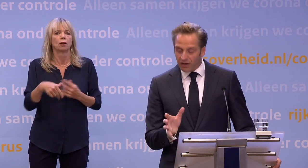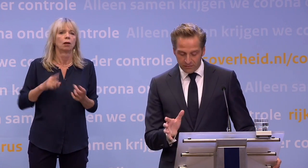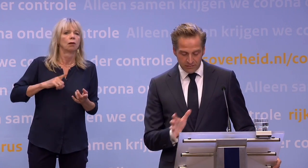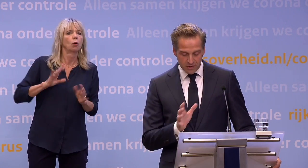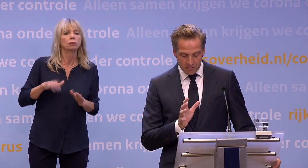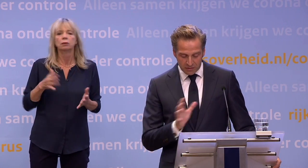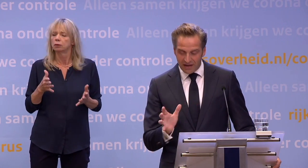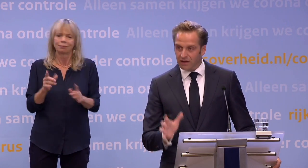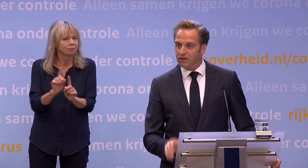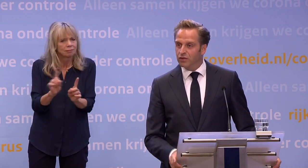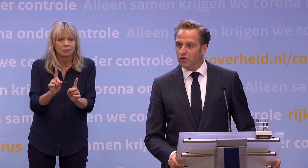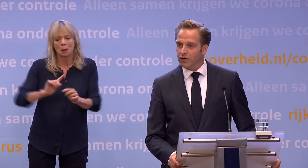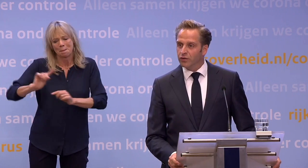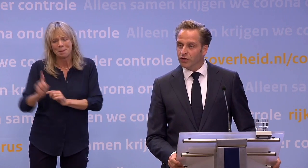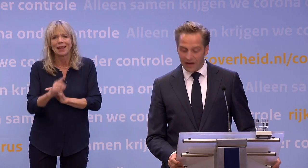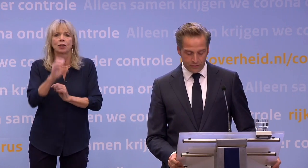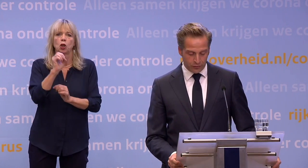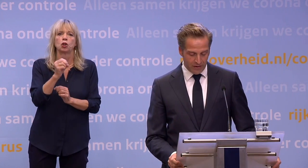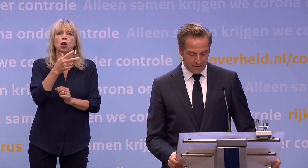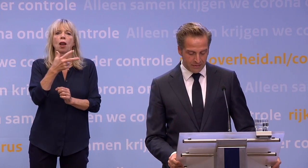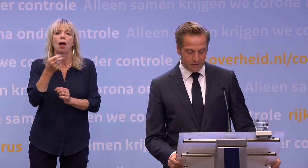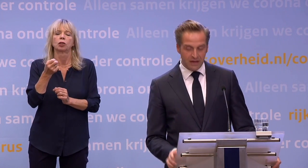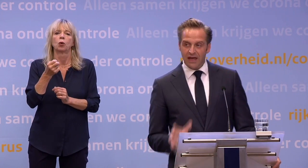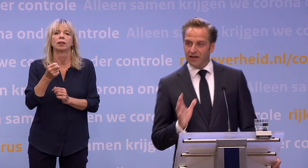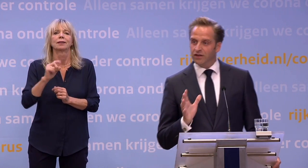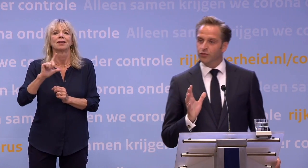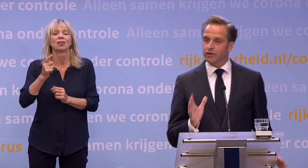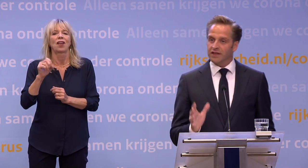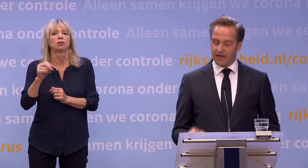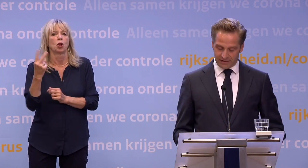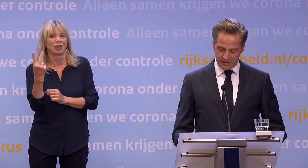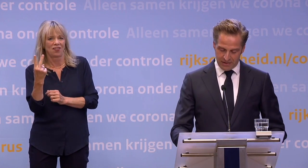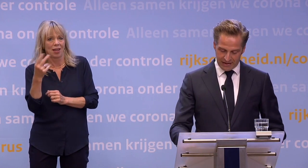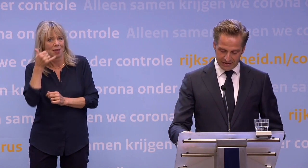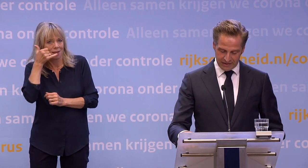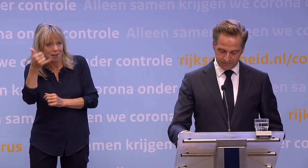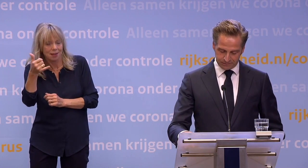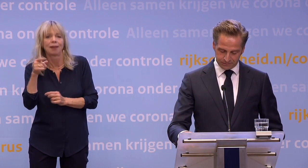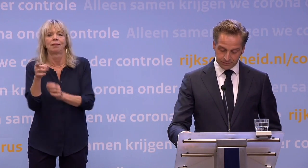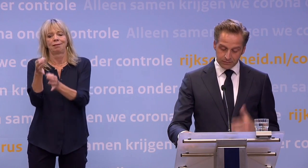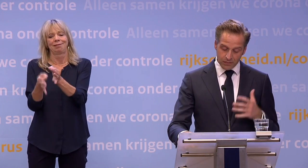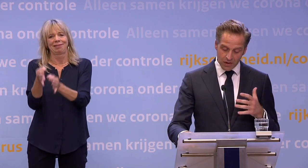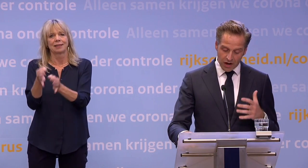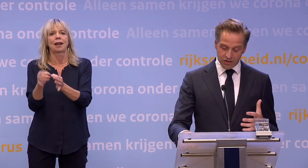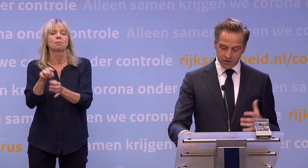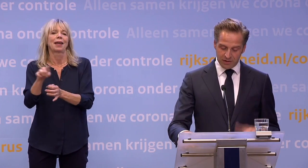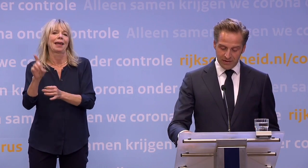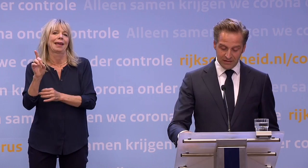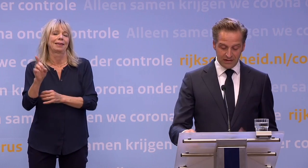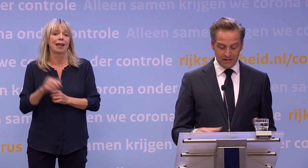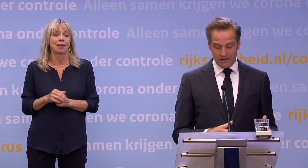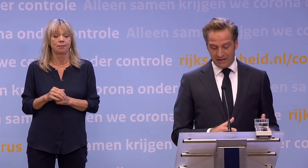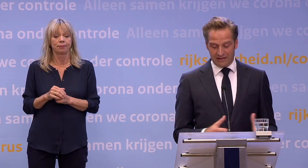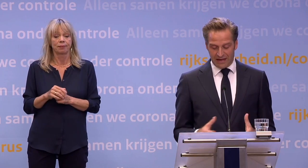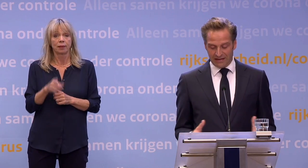Maar ook dan meteen 0800 1202 bellen en door de teststraat bij de GGD. Als je besmet